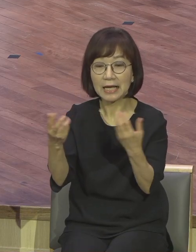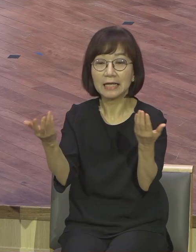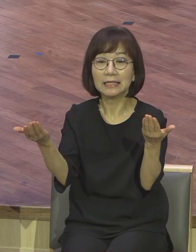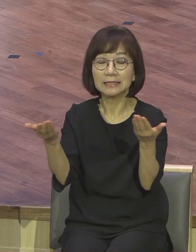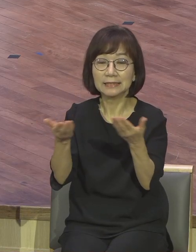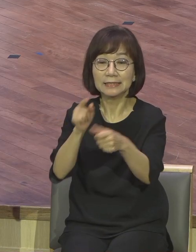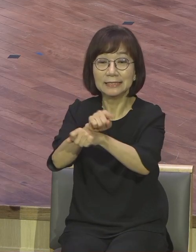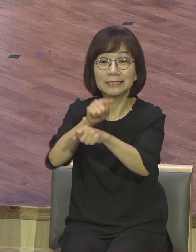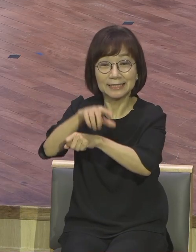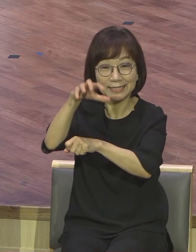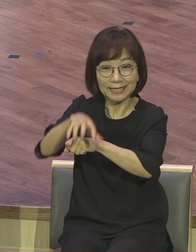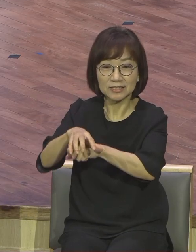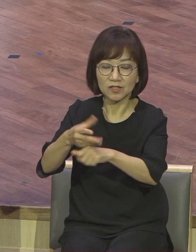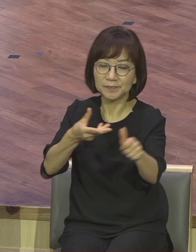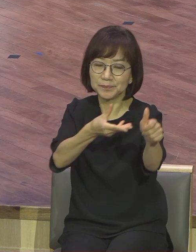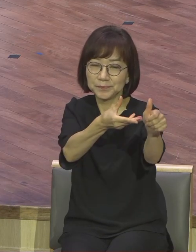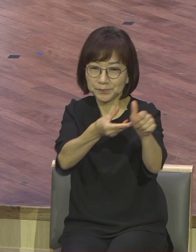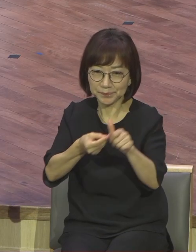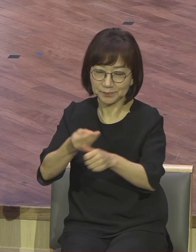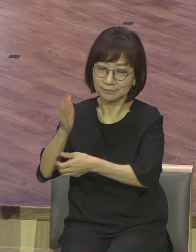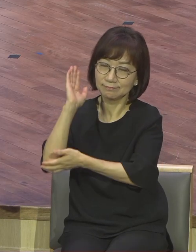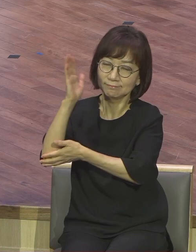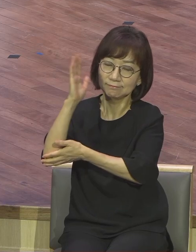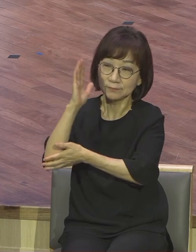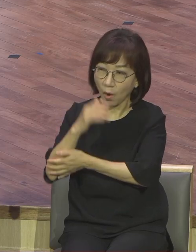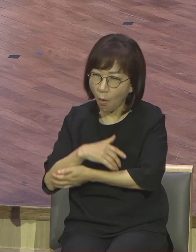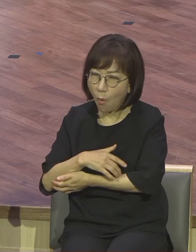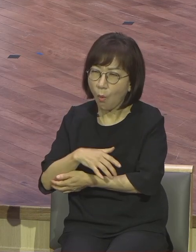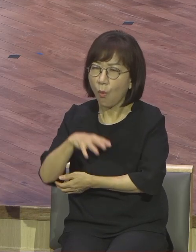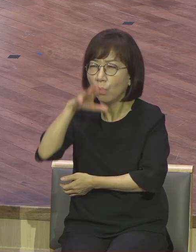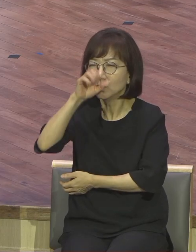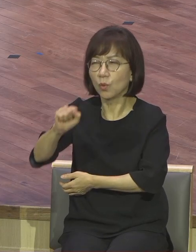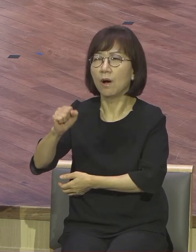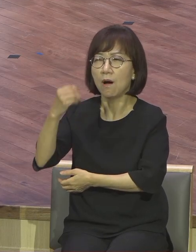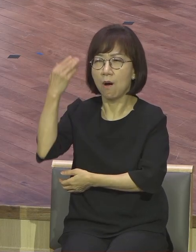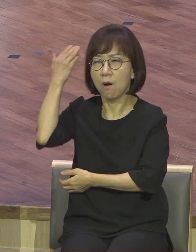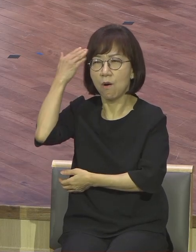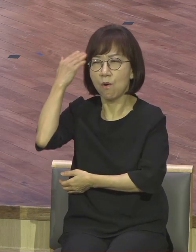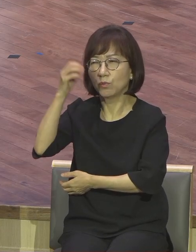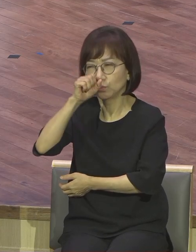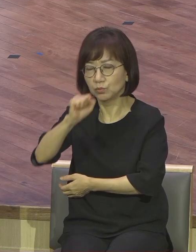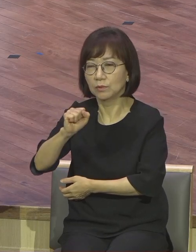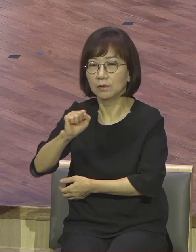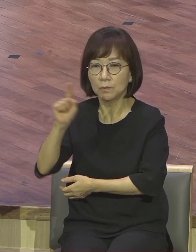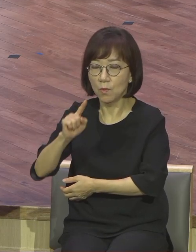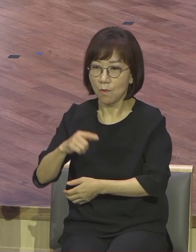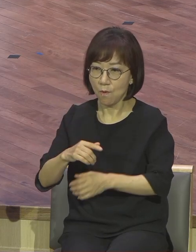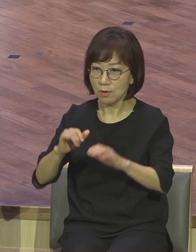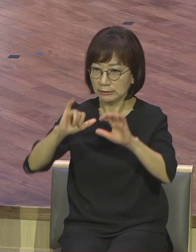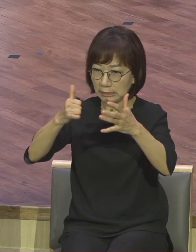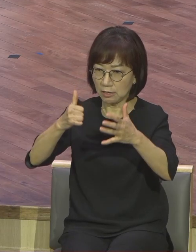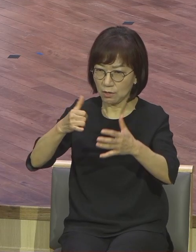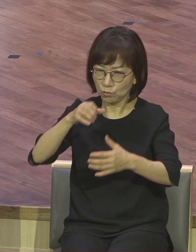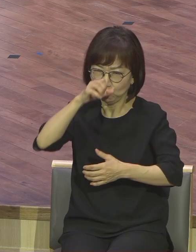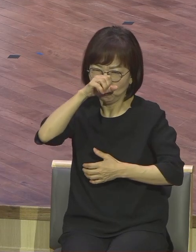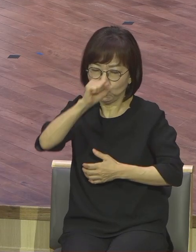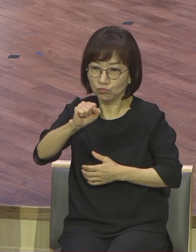인생에서 가장 중요한 그 세 가지 금이 있다 황금 소금